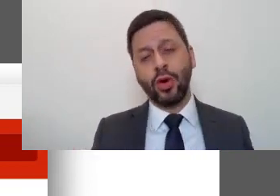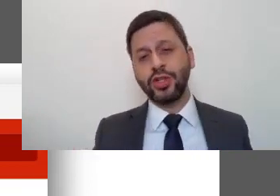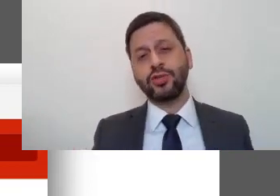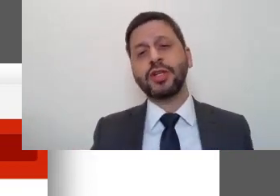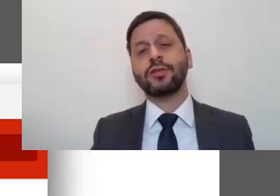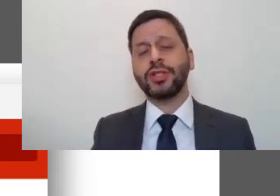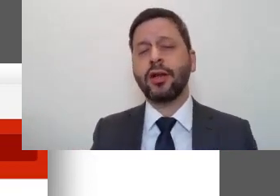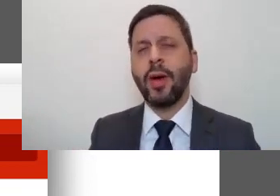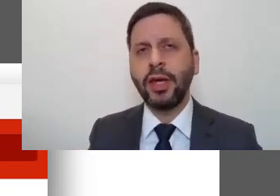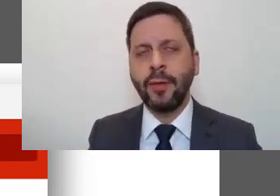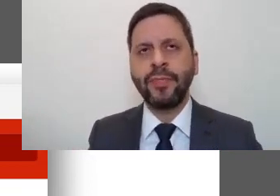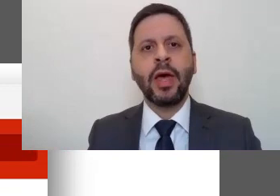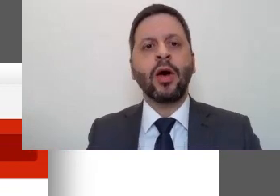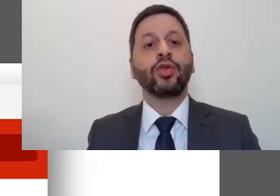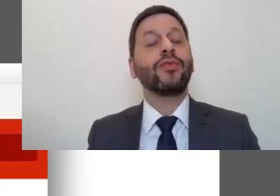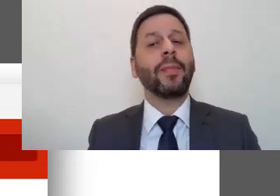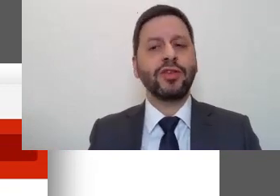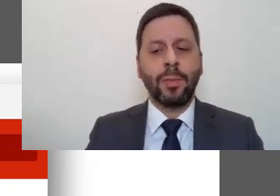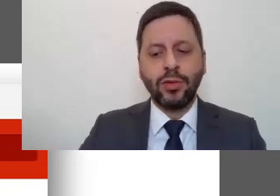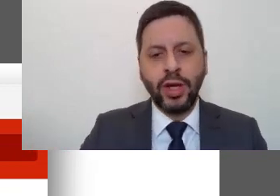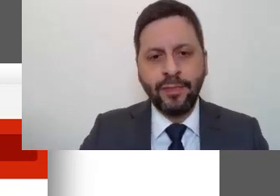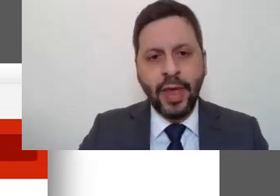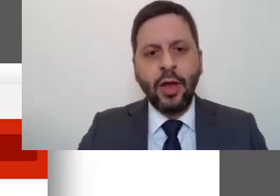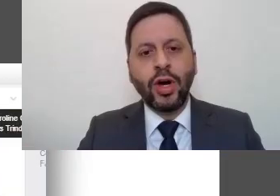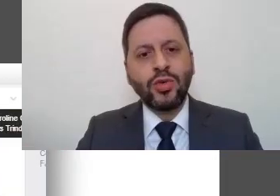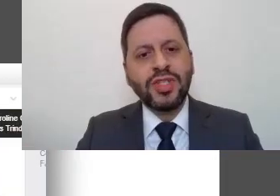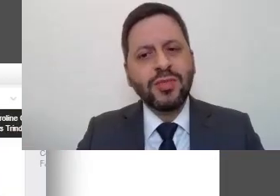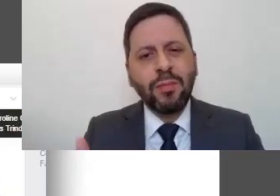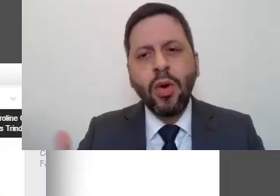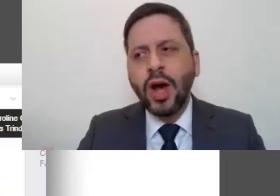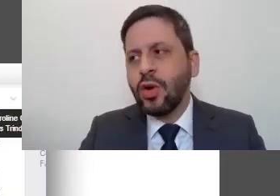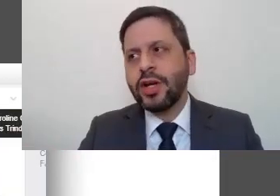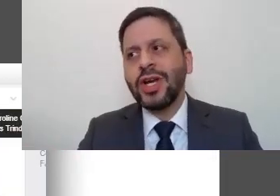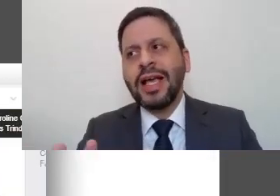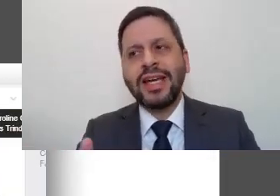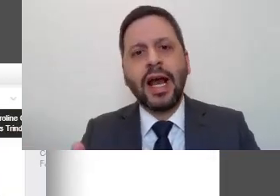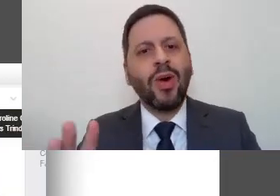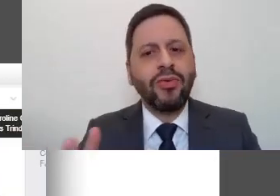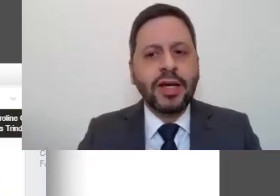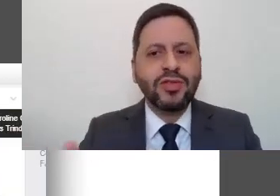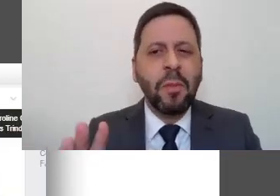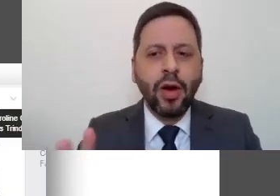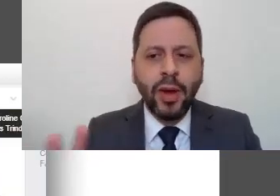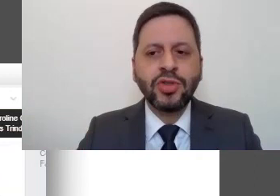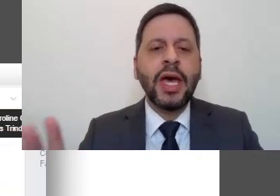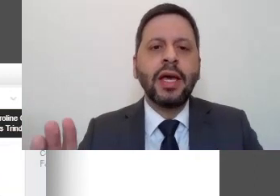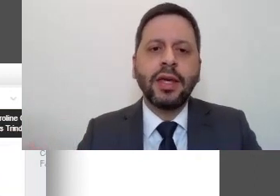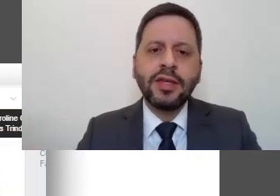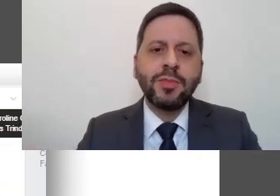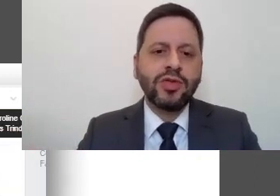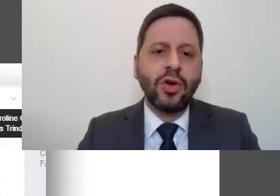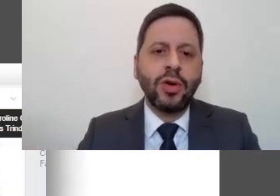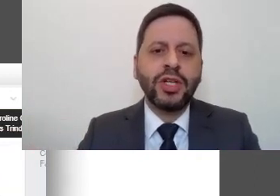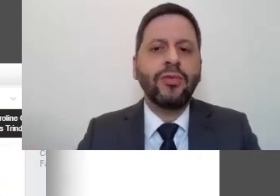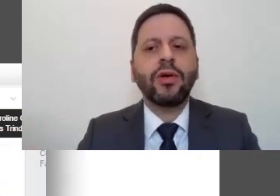excelentíssimo promotor de justiça do Estado da Bahia, doutor Fabrício Paturi, nós conseguimos em poucas horas chegar à qualificação de pelo menos